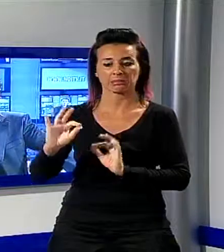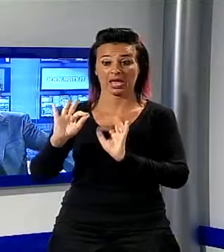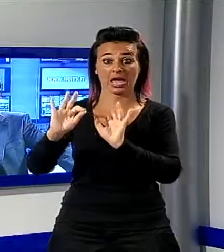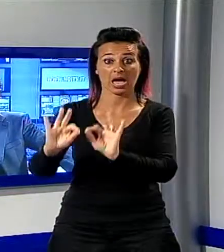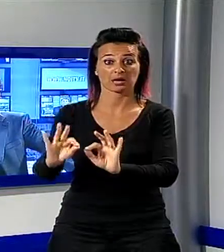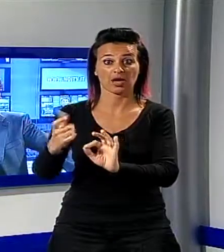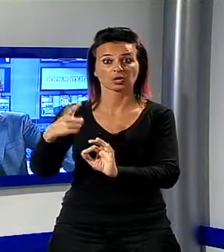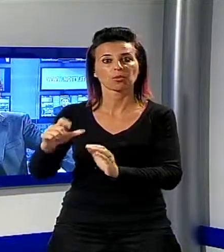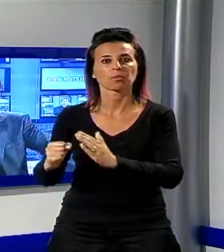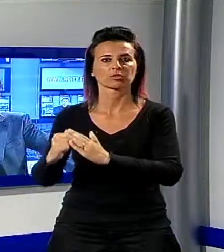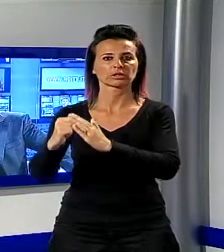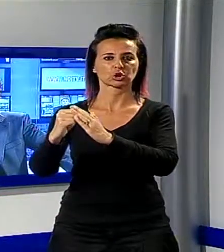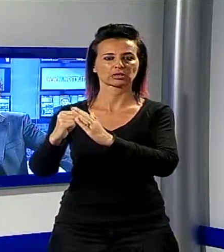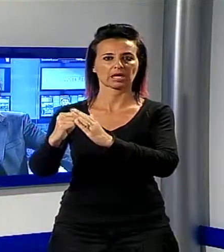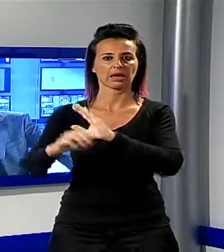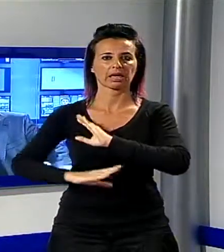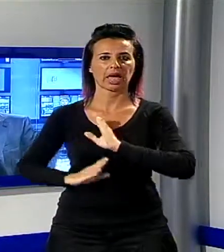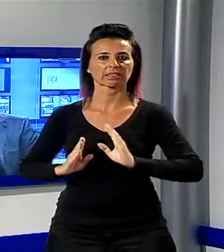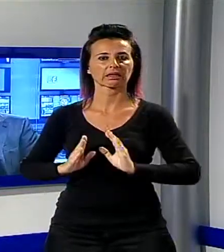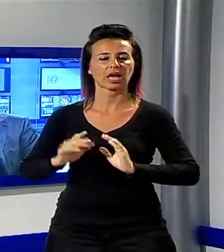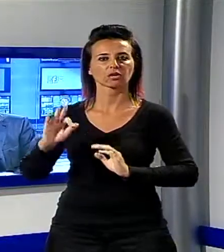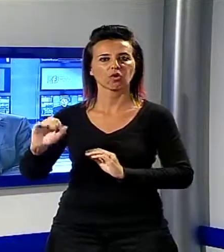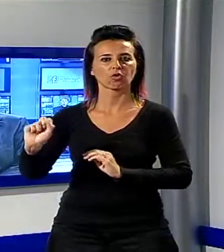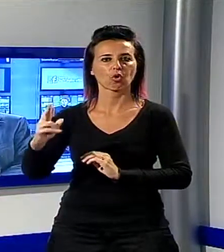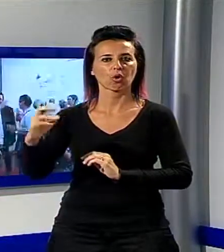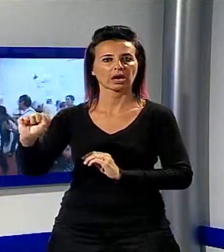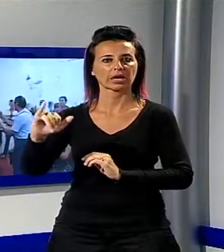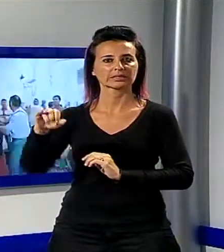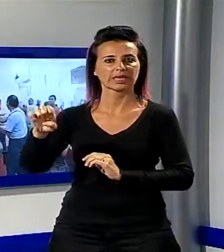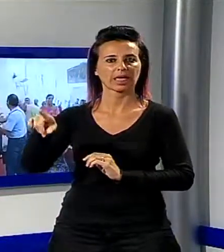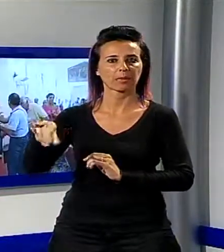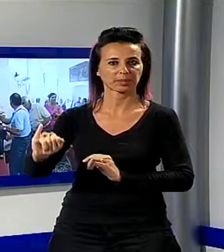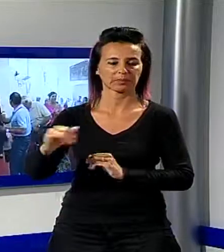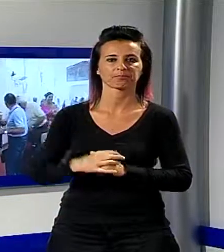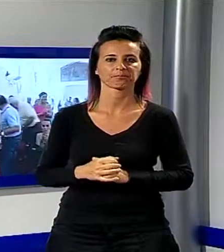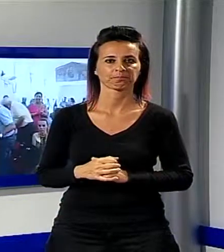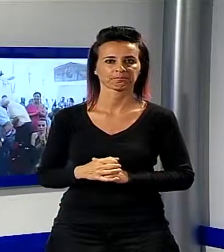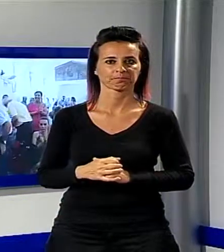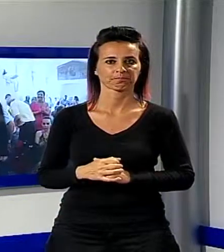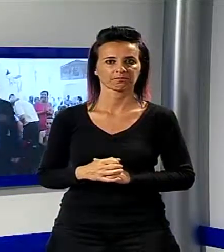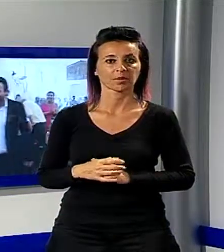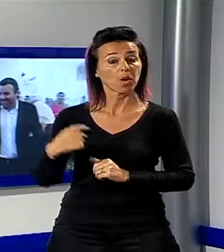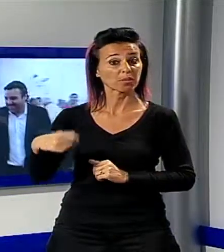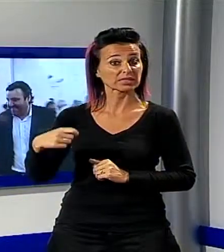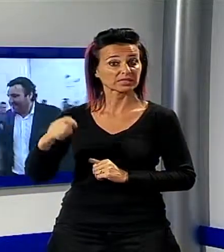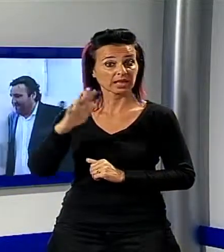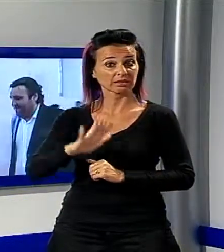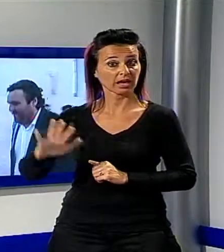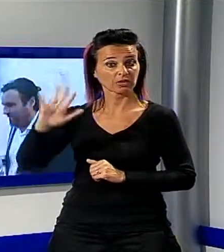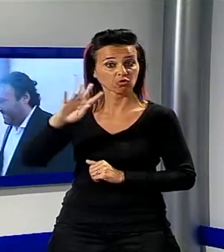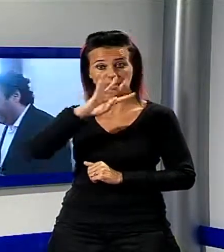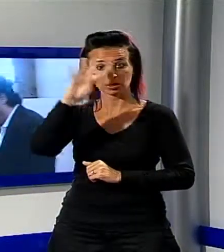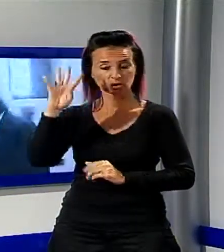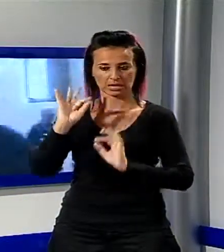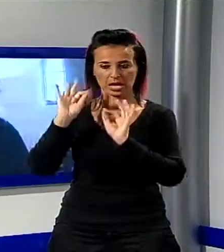del candidato Rossano Forassiepi. Per noi c'era Roilepore. Il presidente della regione toscana Enrico Rossi è intervenuto a